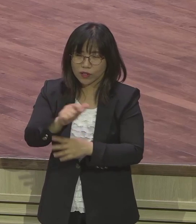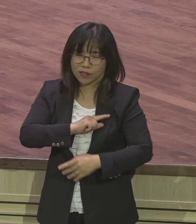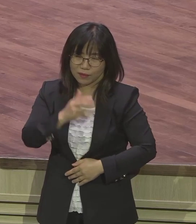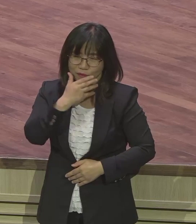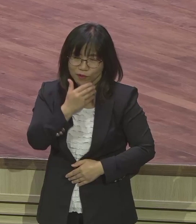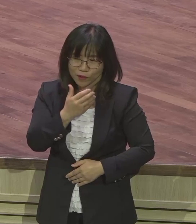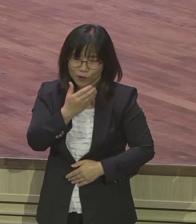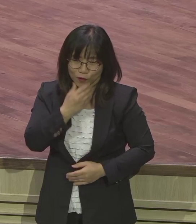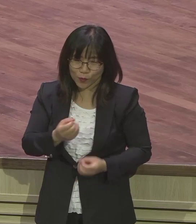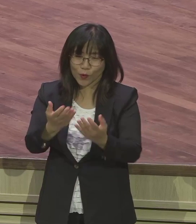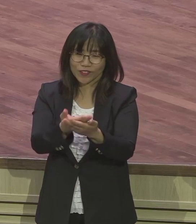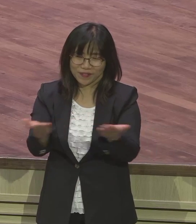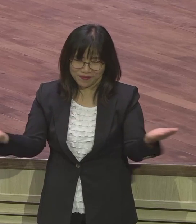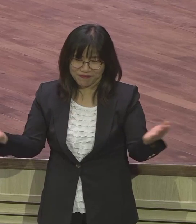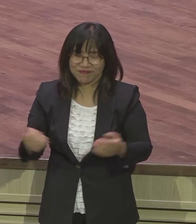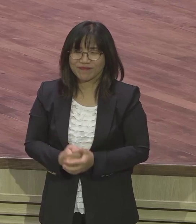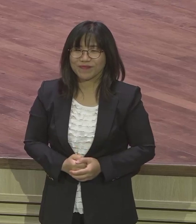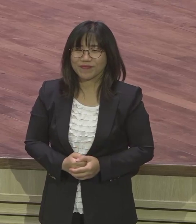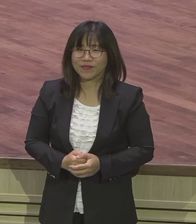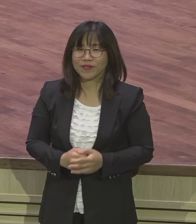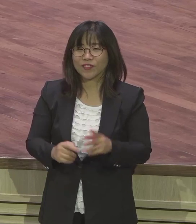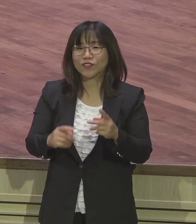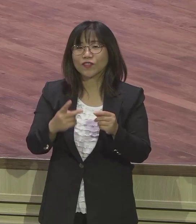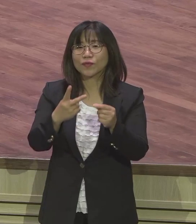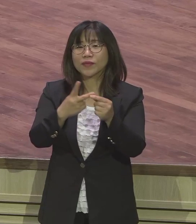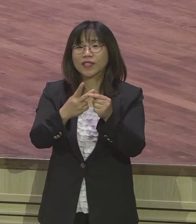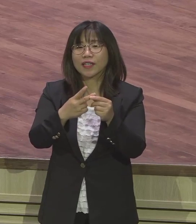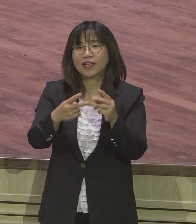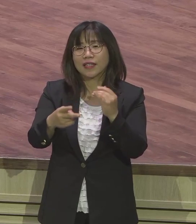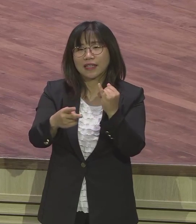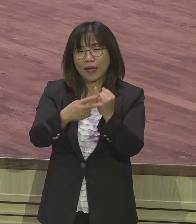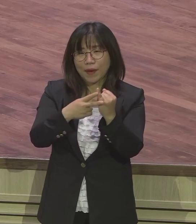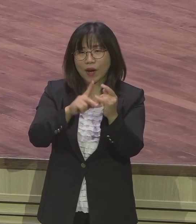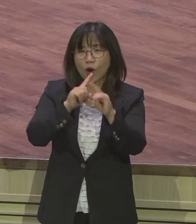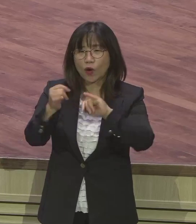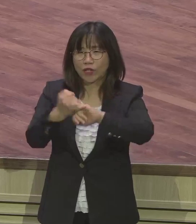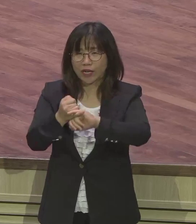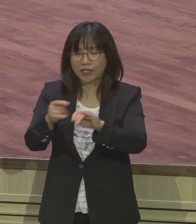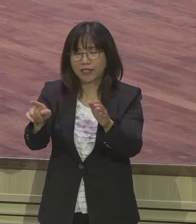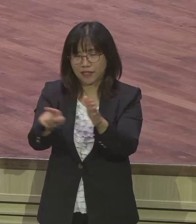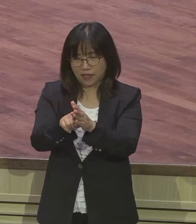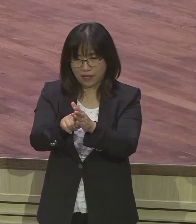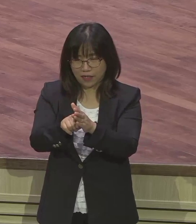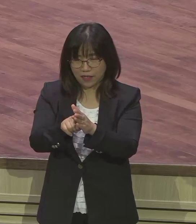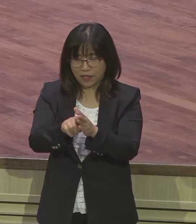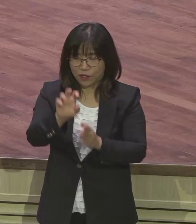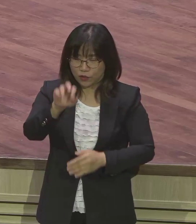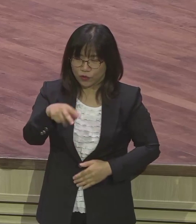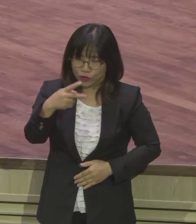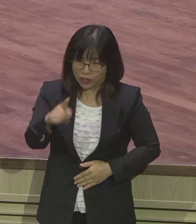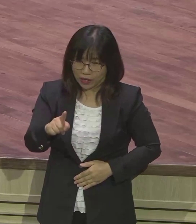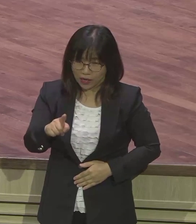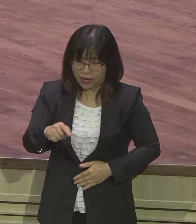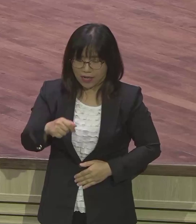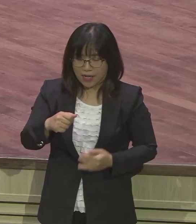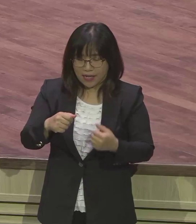다말의 은약신앙입니다 11절입니다 유다가 그의 맨을이 다말의 길에 대해 수절하고 너